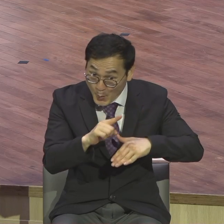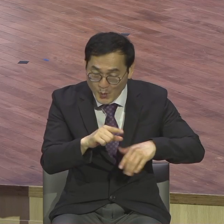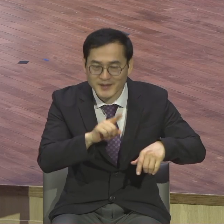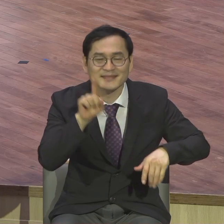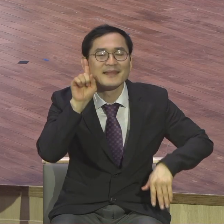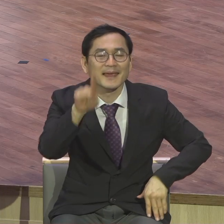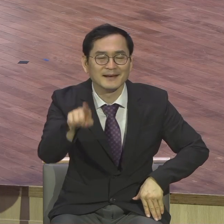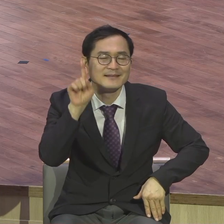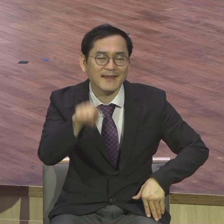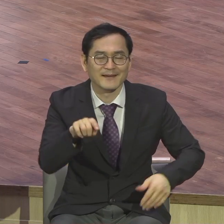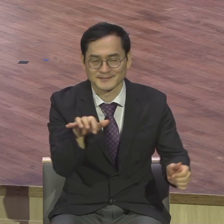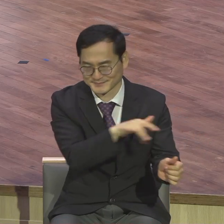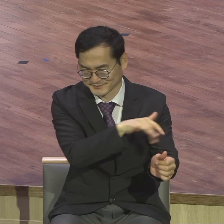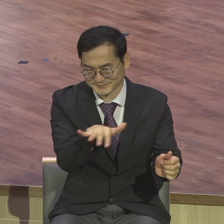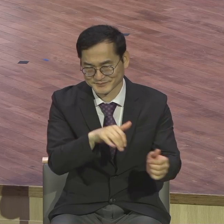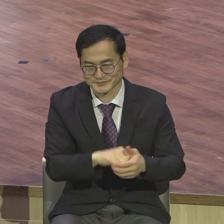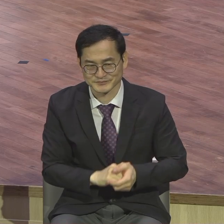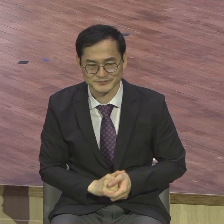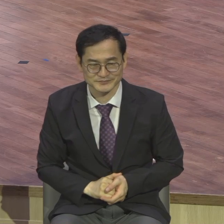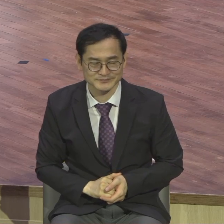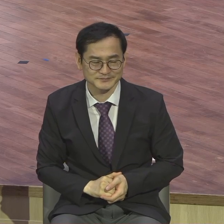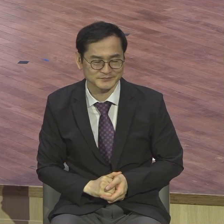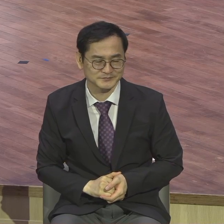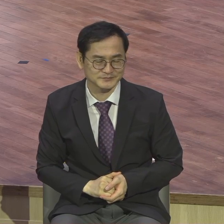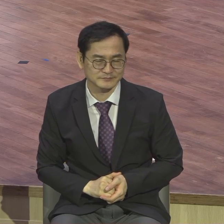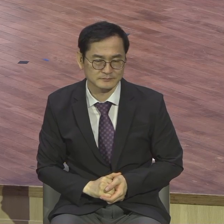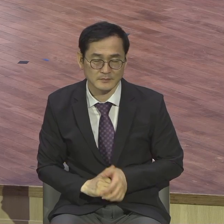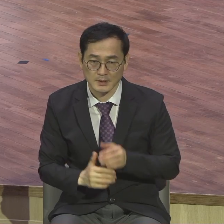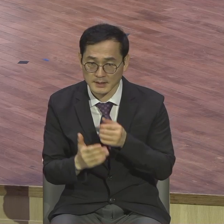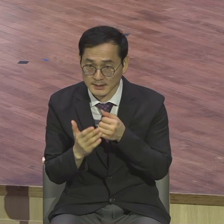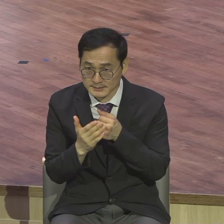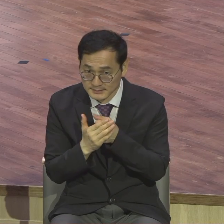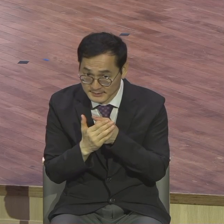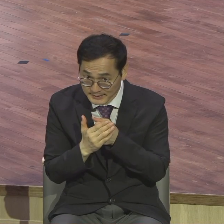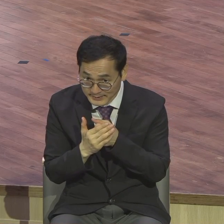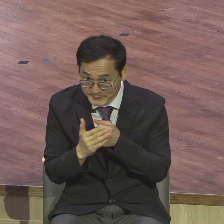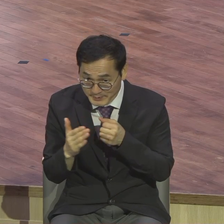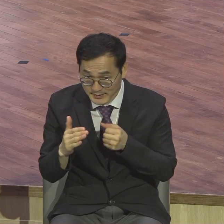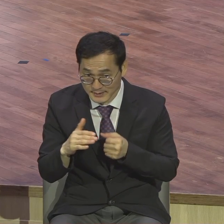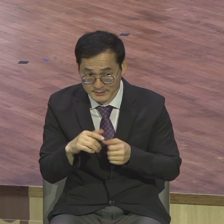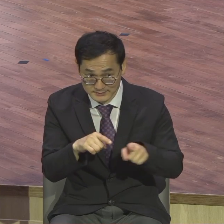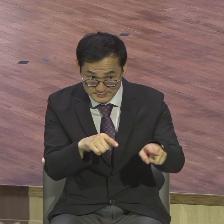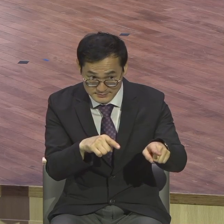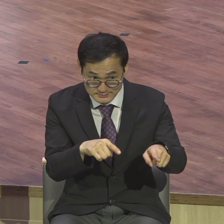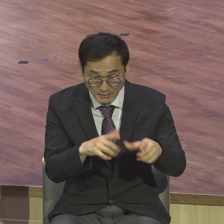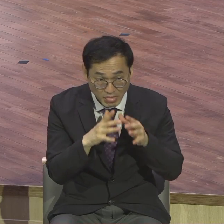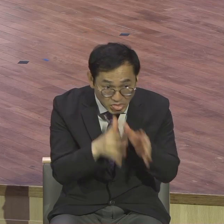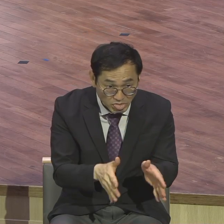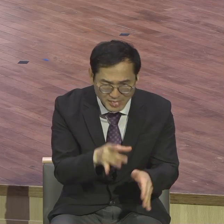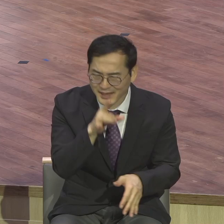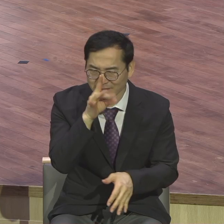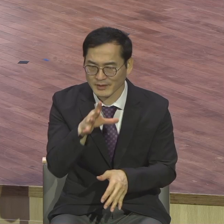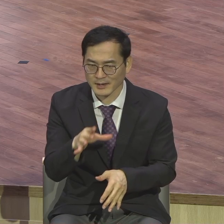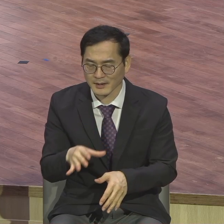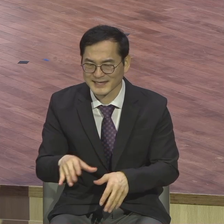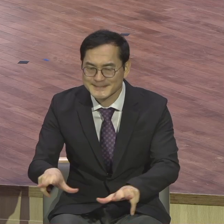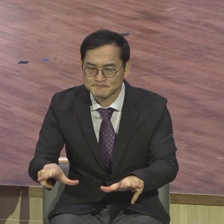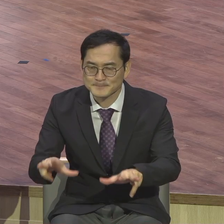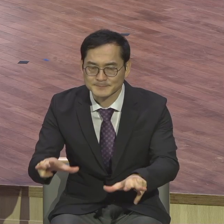것입니다 그래서 우리는요 정반대로 나가야 돼요 적시로 도전하는